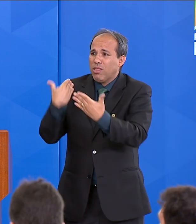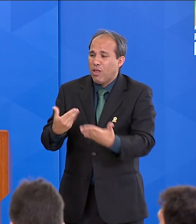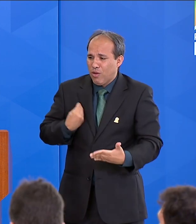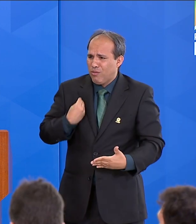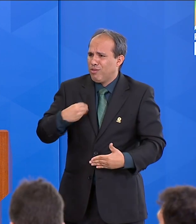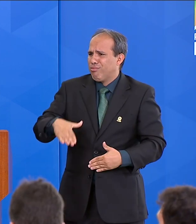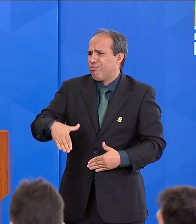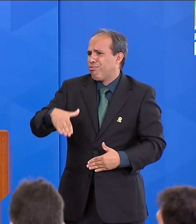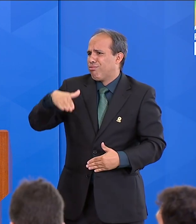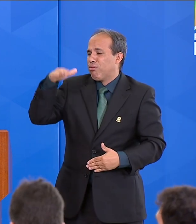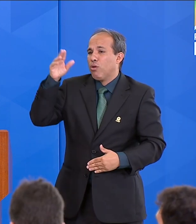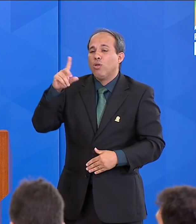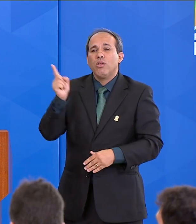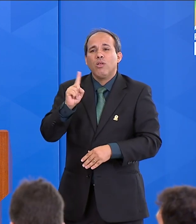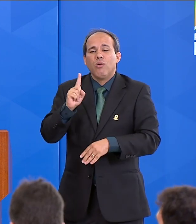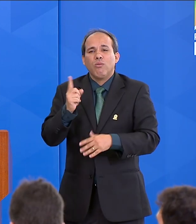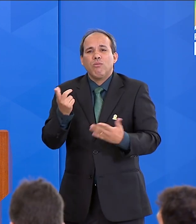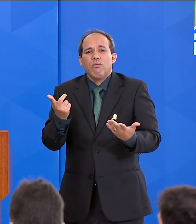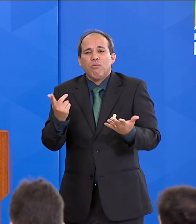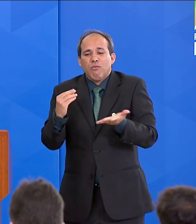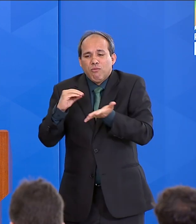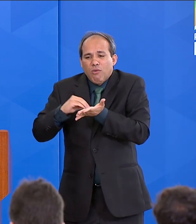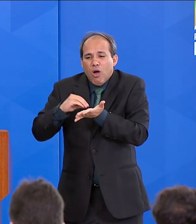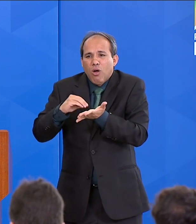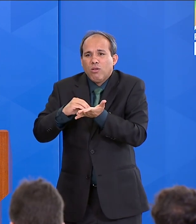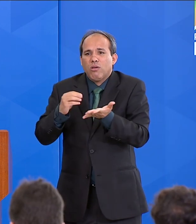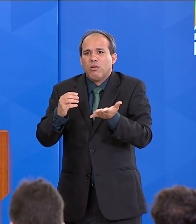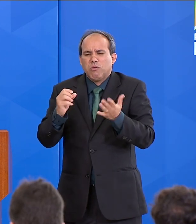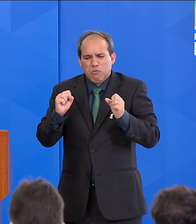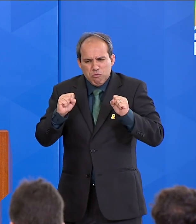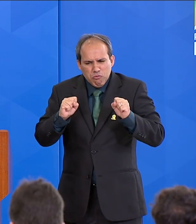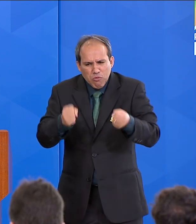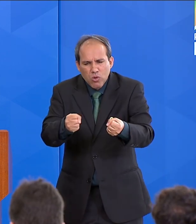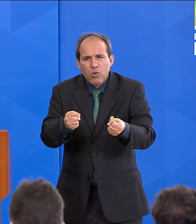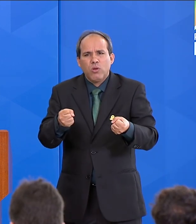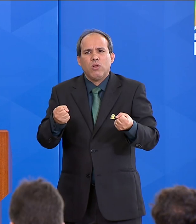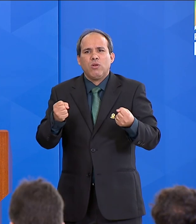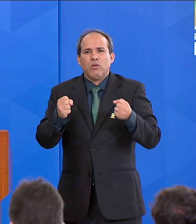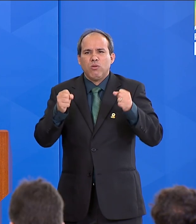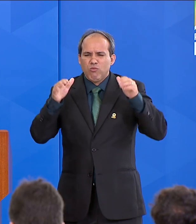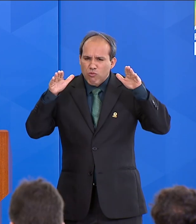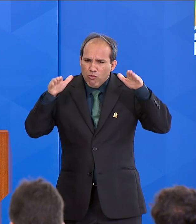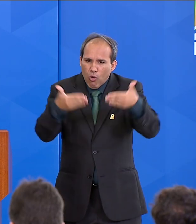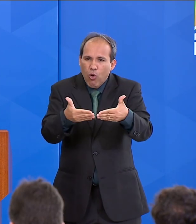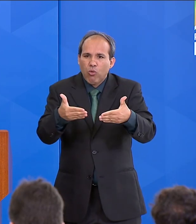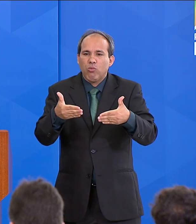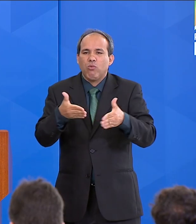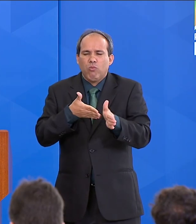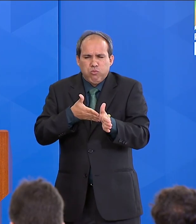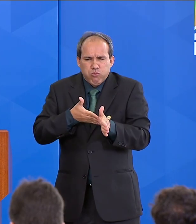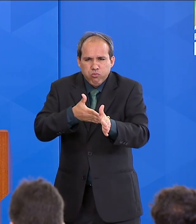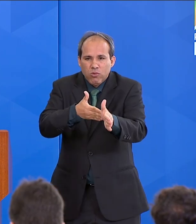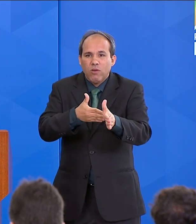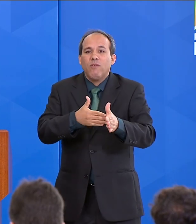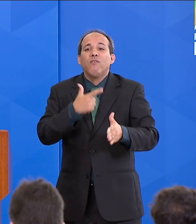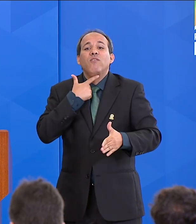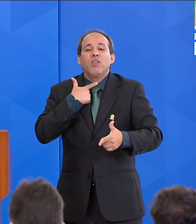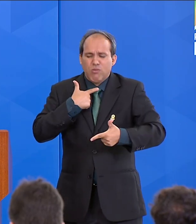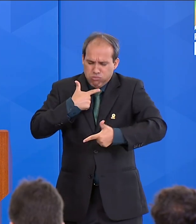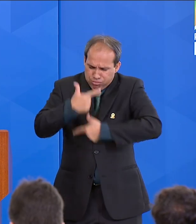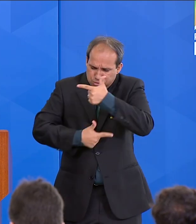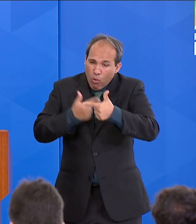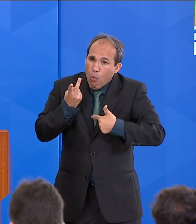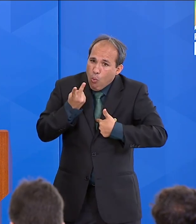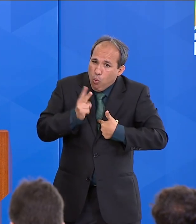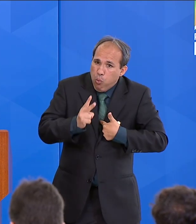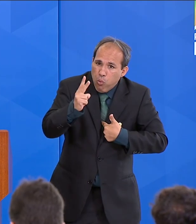não me faltarão empenho, abnegação, lealdade, disposição de continuar,